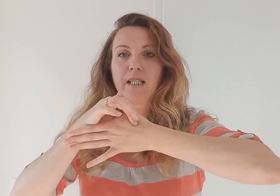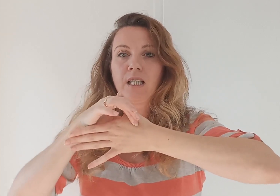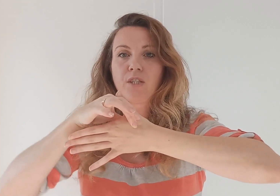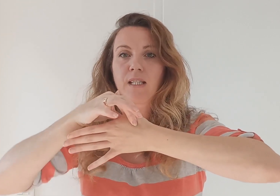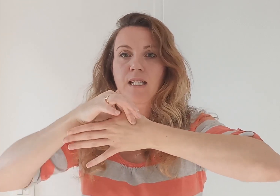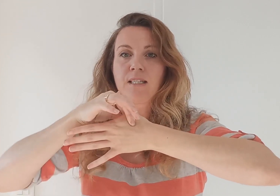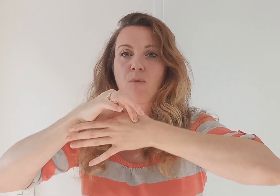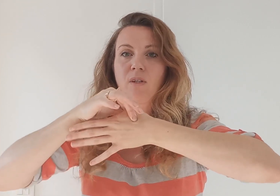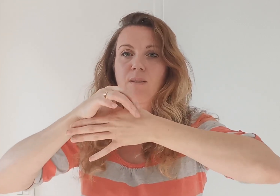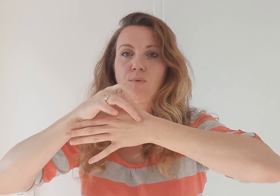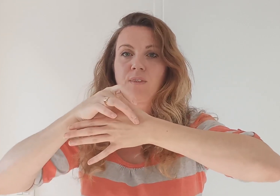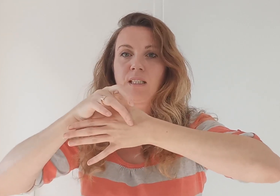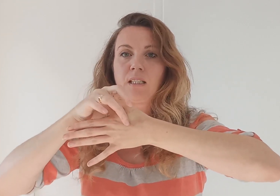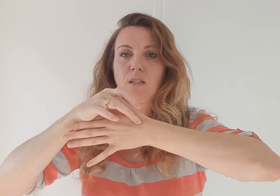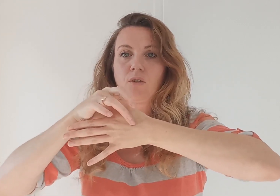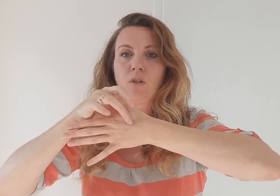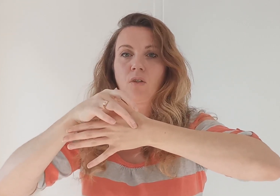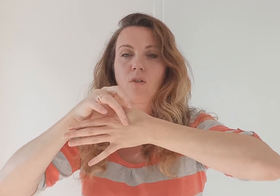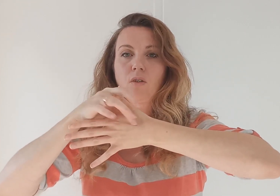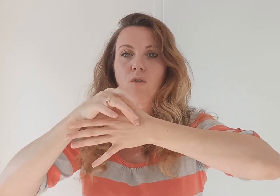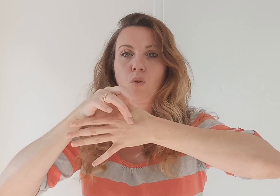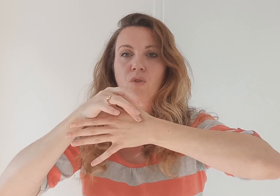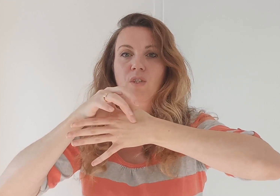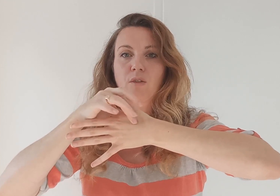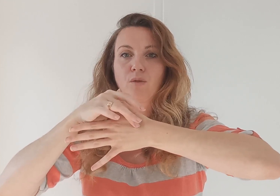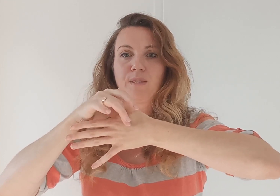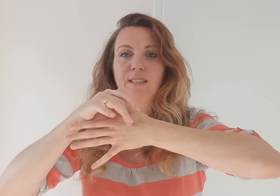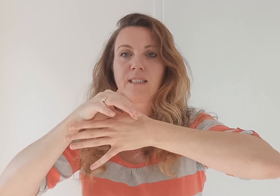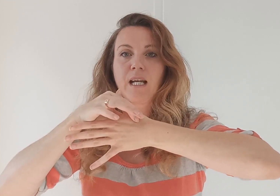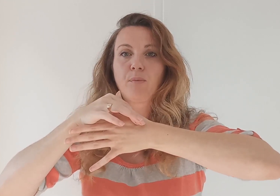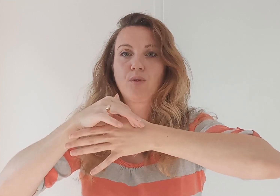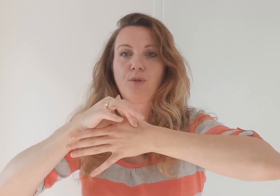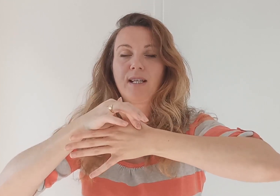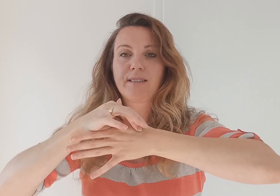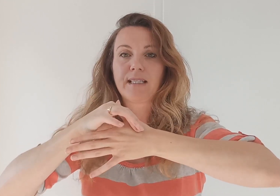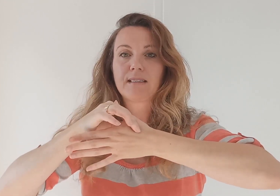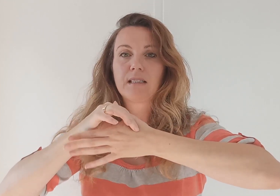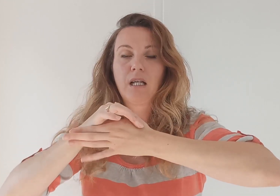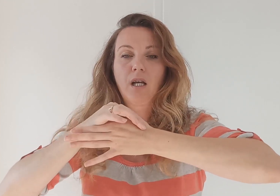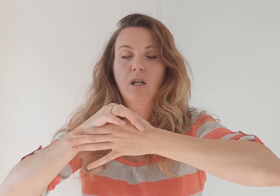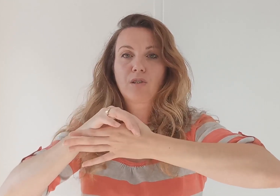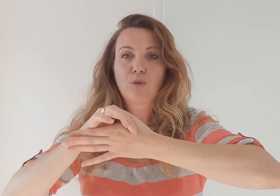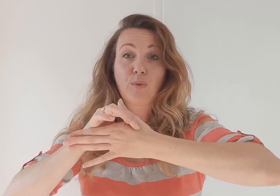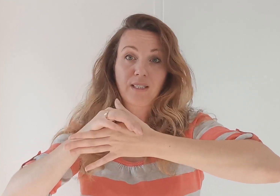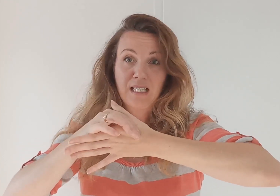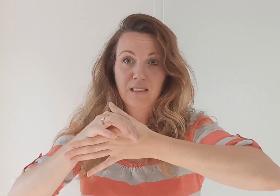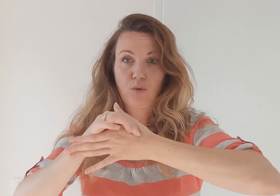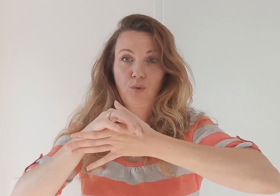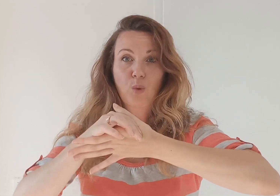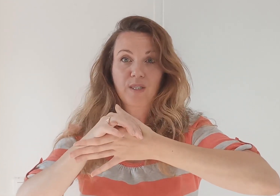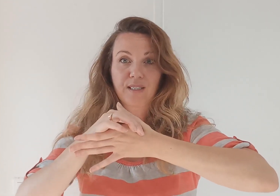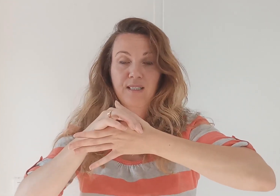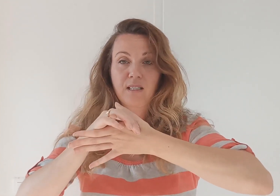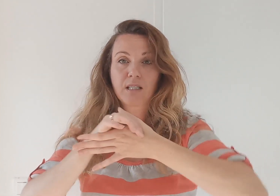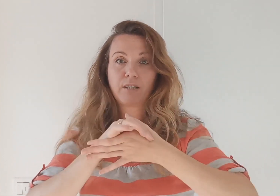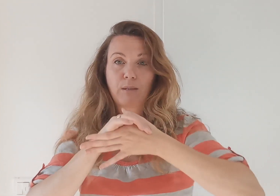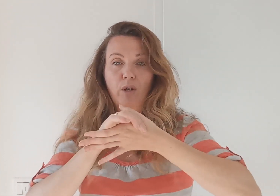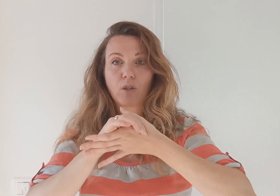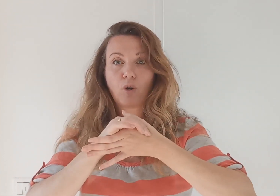et je vais quasiment aller buter dans l'os, dans le métacarpe de l'index. Ce point 4 du gros intestin, c'est vraiment un grand